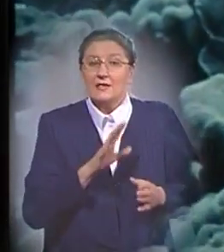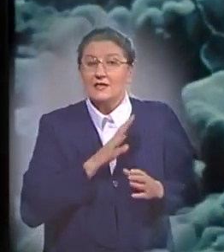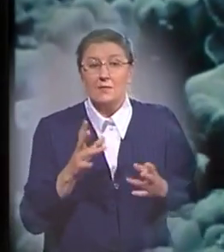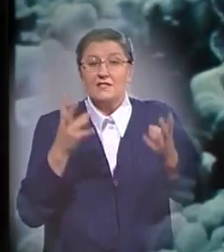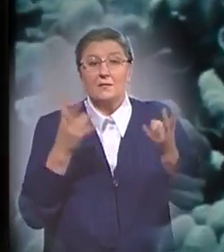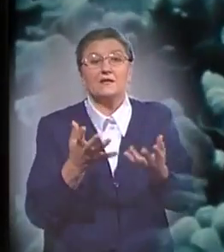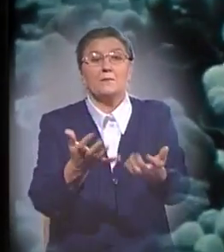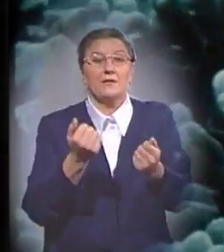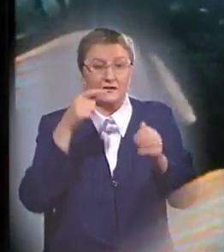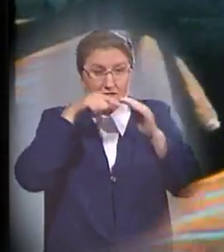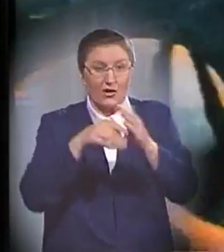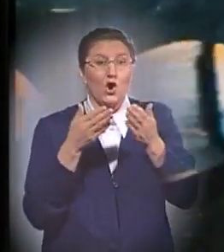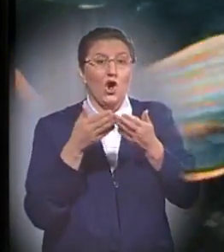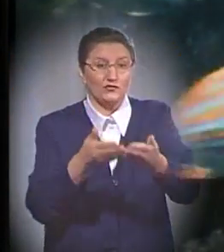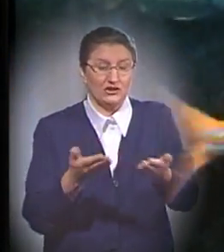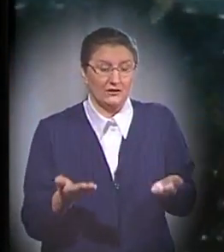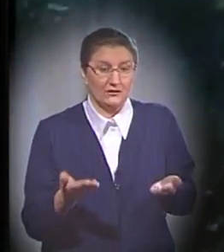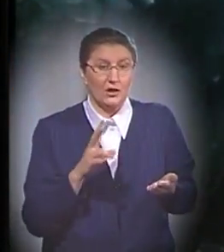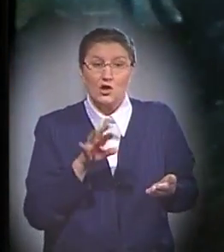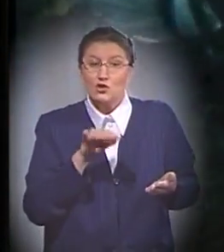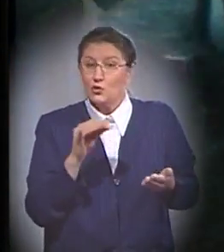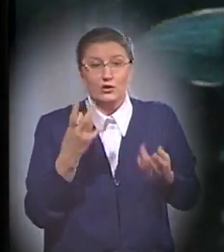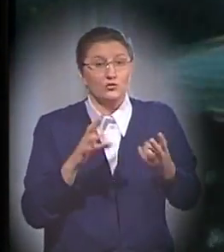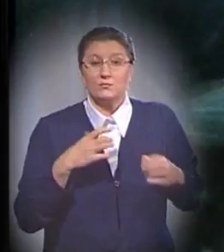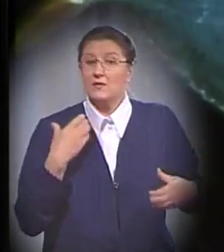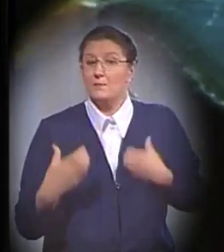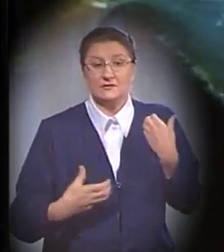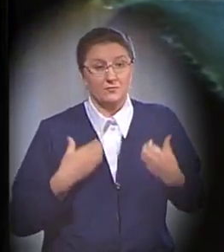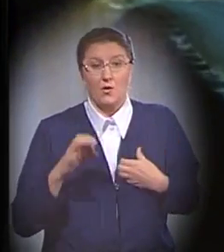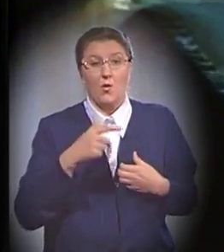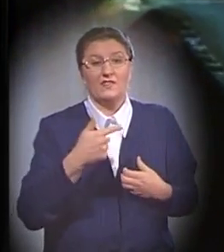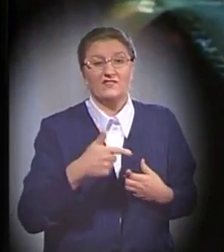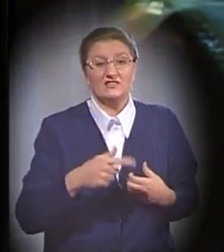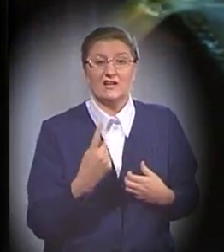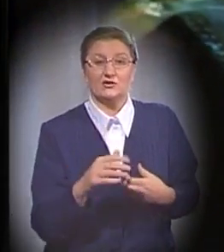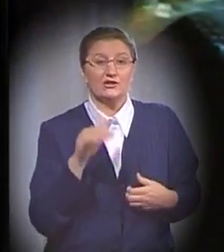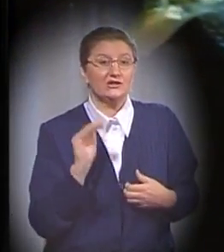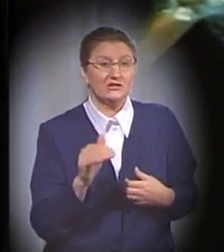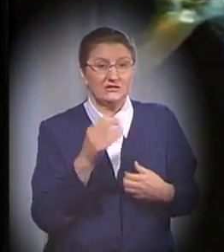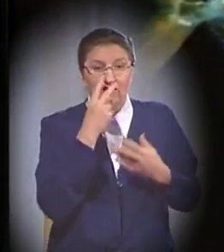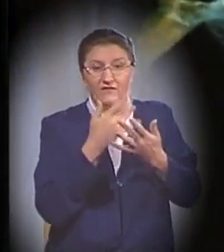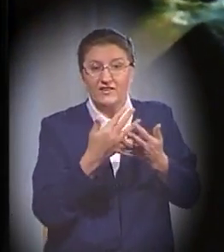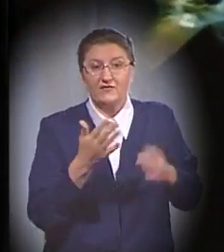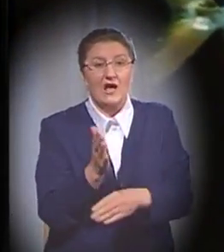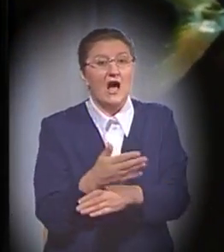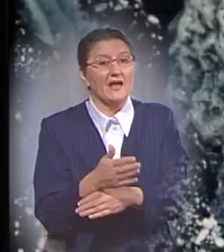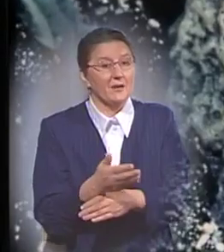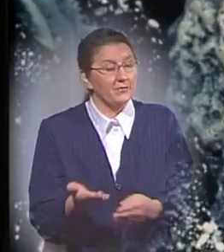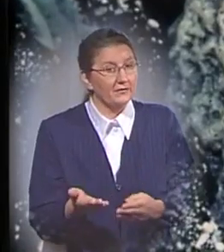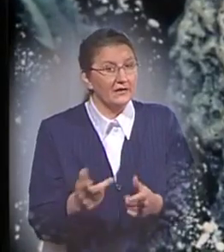в ковчег. Ною не надо было беспокоиться о 21 тысяче видов рыб или 1700